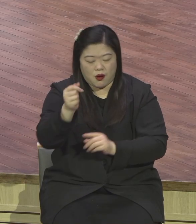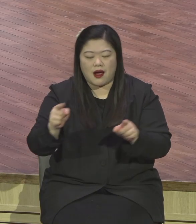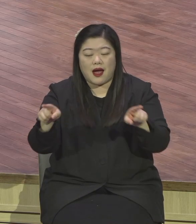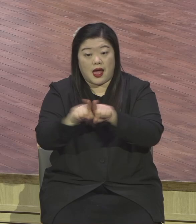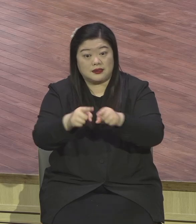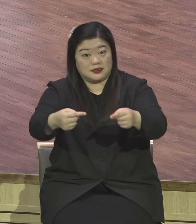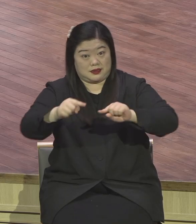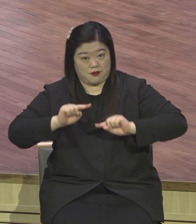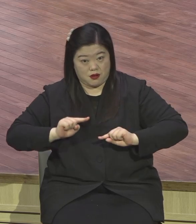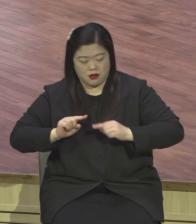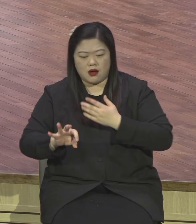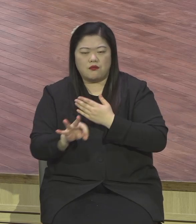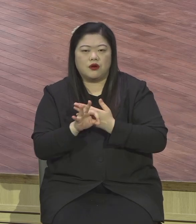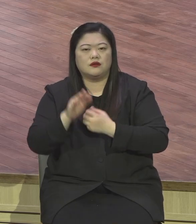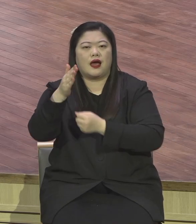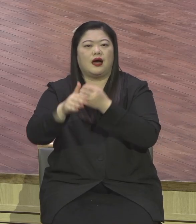주역으로 서게 해 주신다.